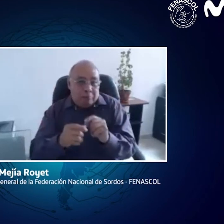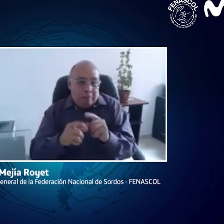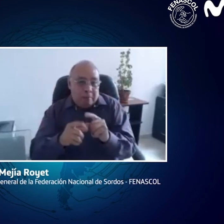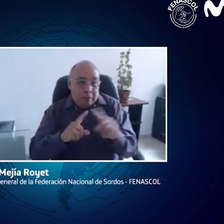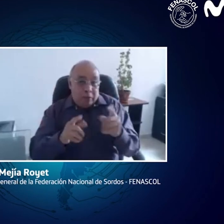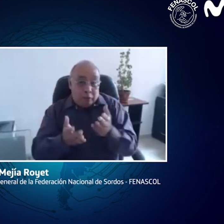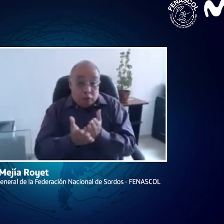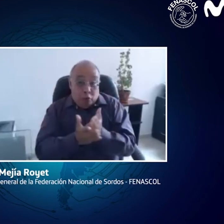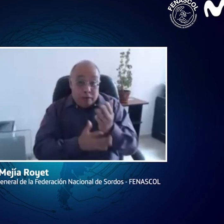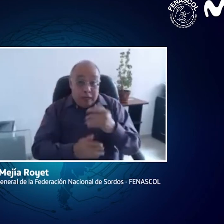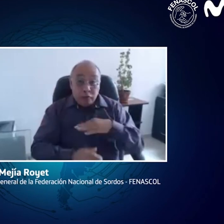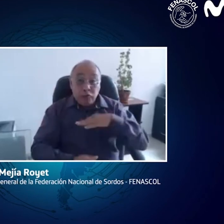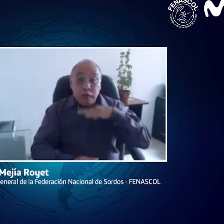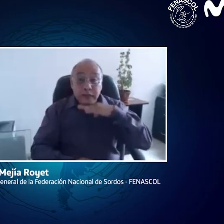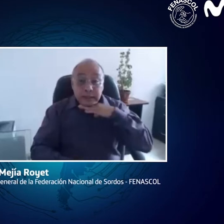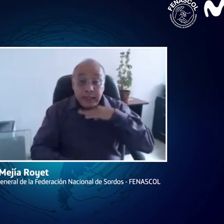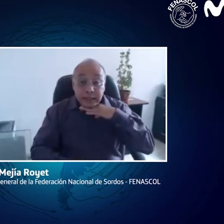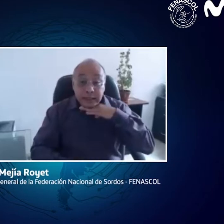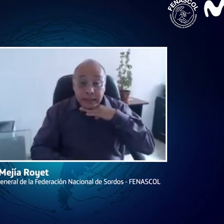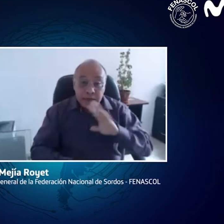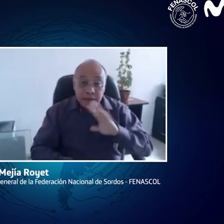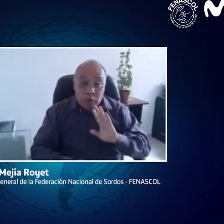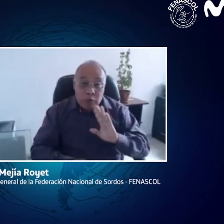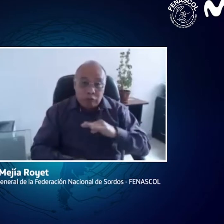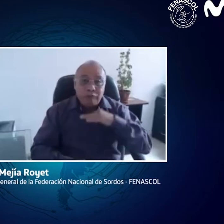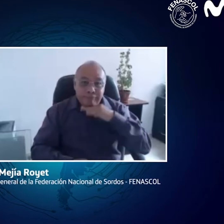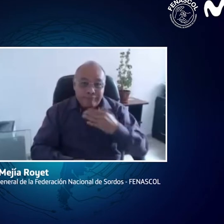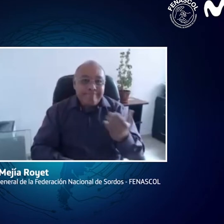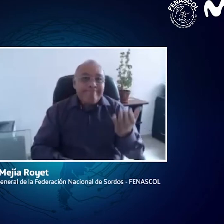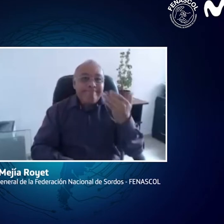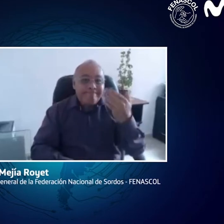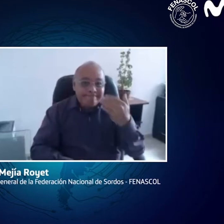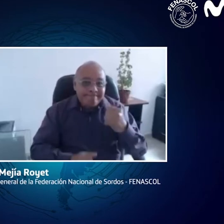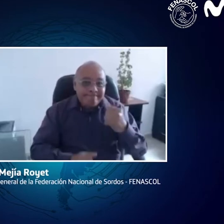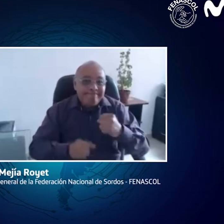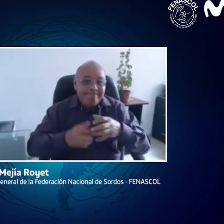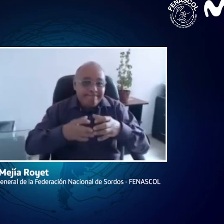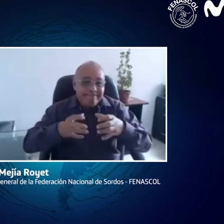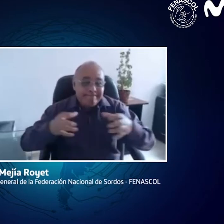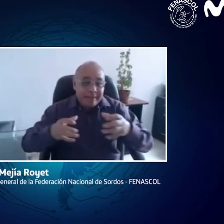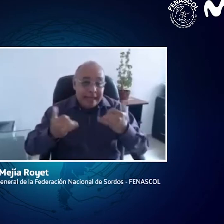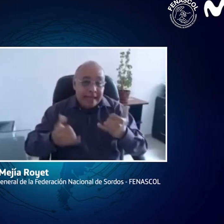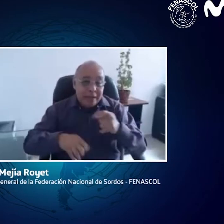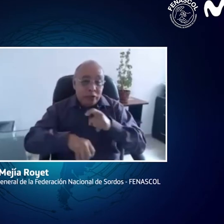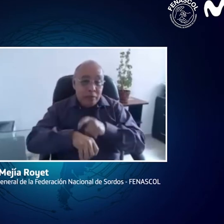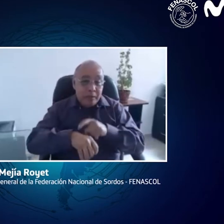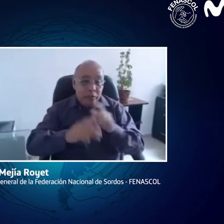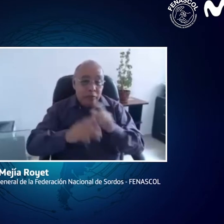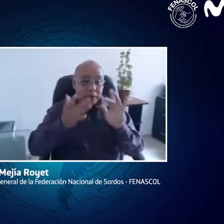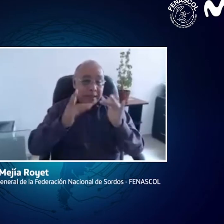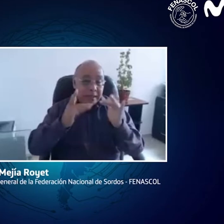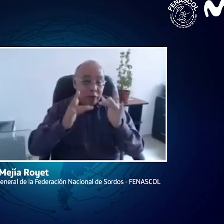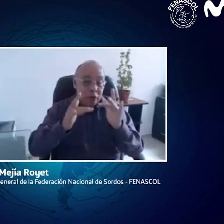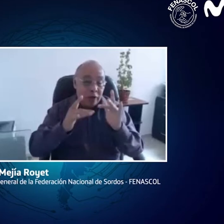y para poder ser más autónomos, ¿cierto? Además, contamos con una capacidad